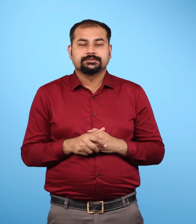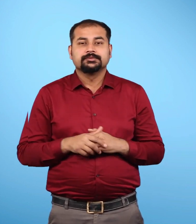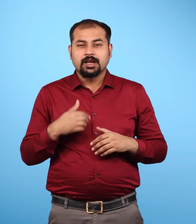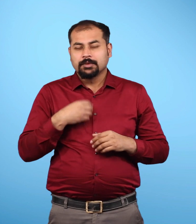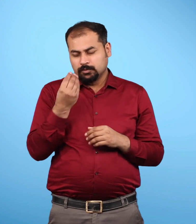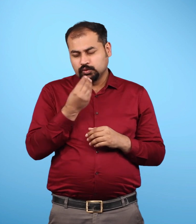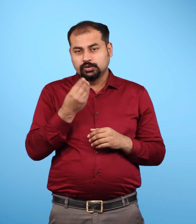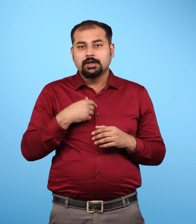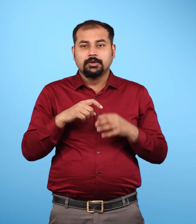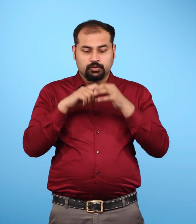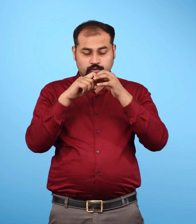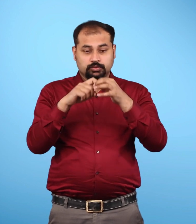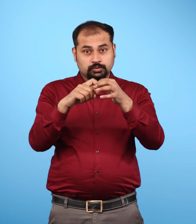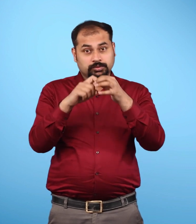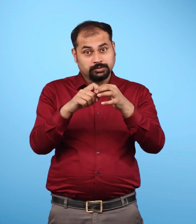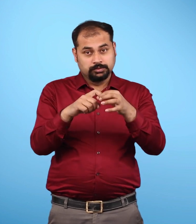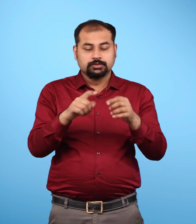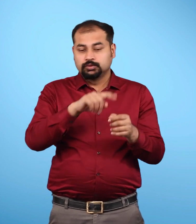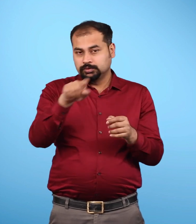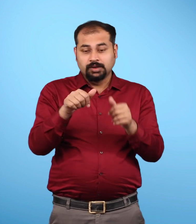एवं निम्न लिखित के उत्तर दीजिए